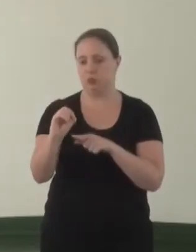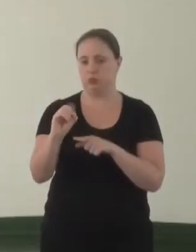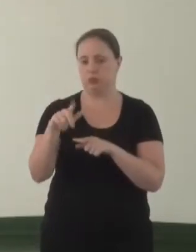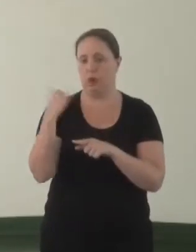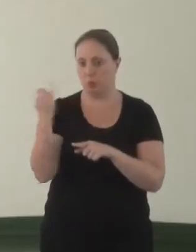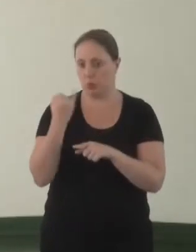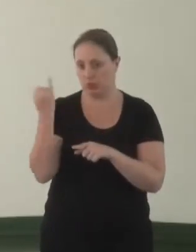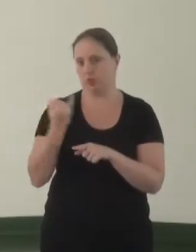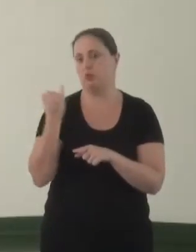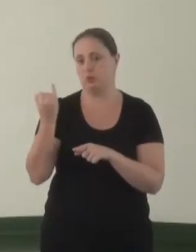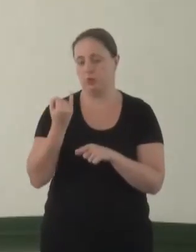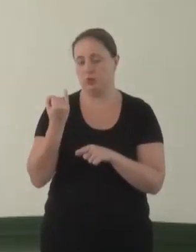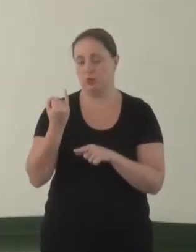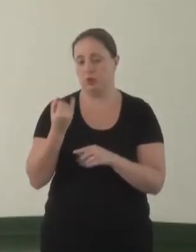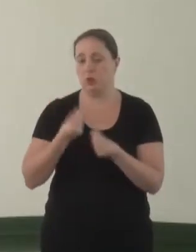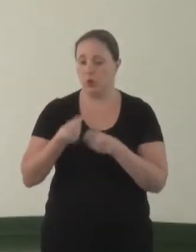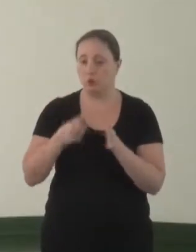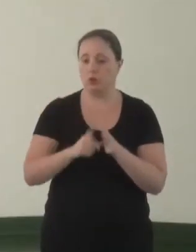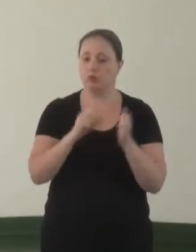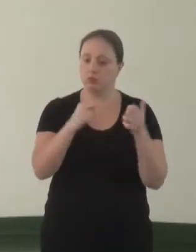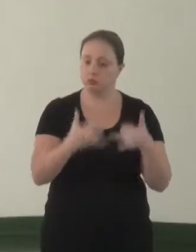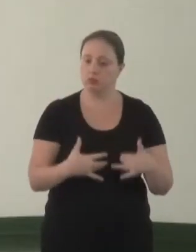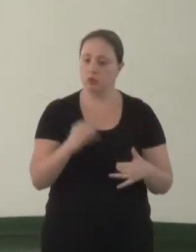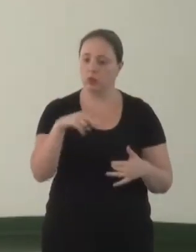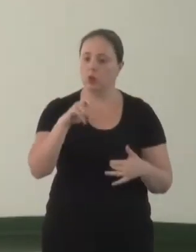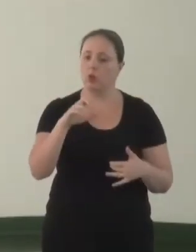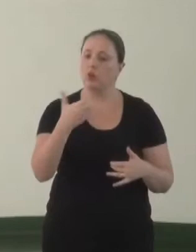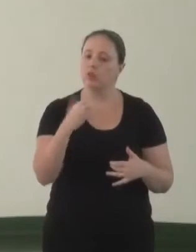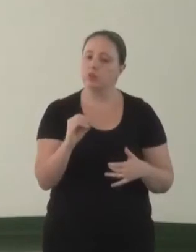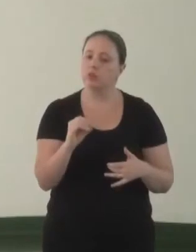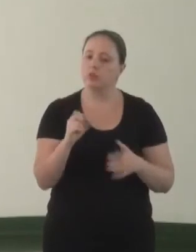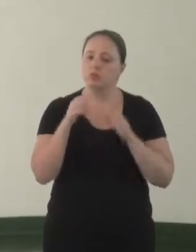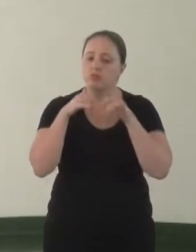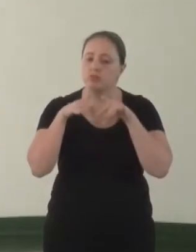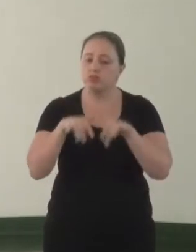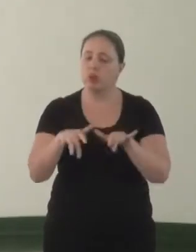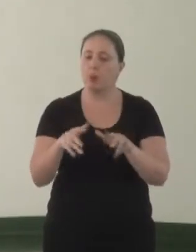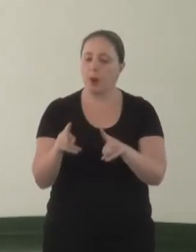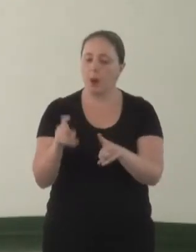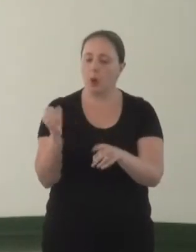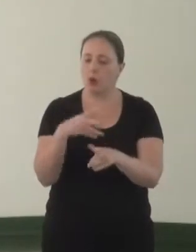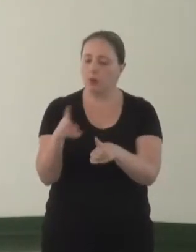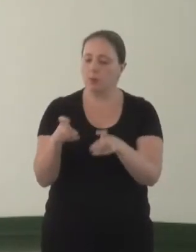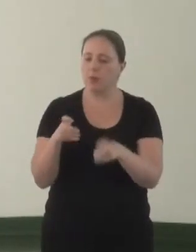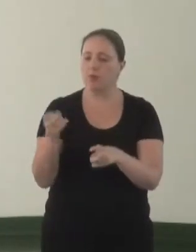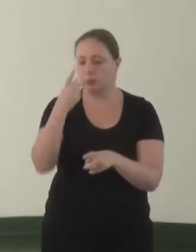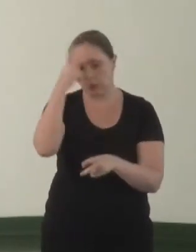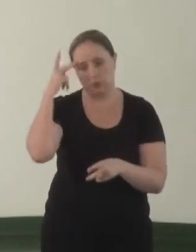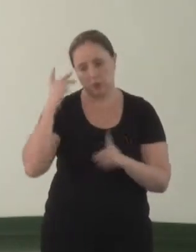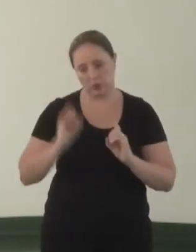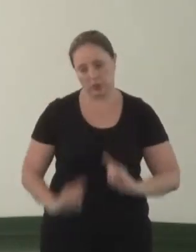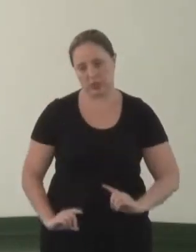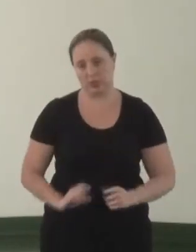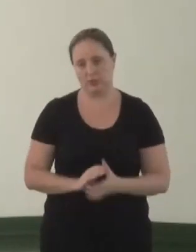convenção. Como foi dito, a convenção lança um novo olhar sobre a pessoa com deficiência.